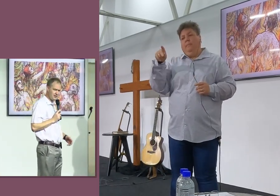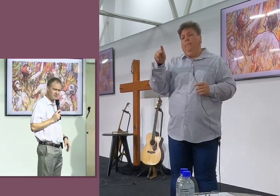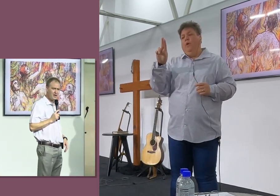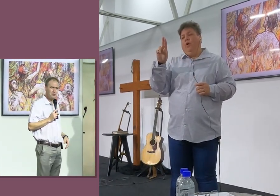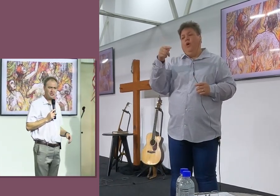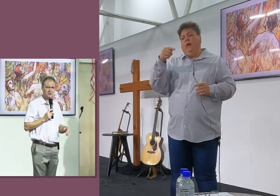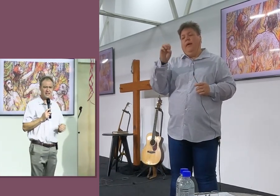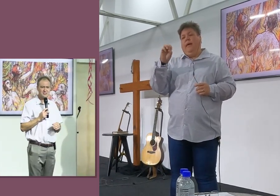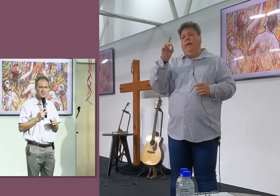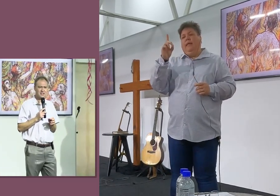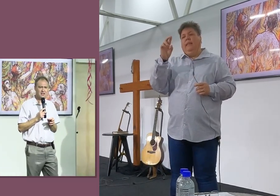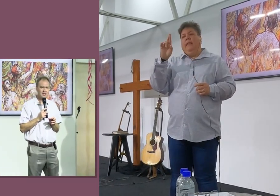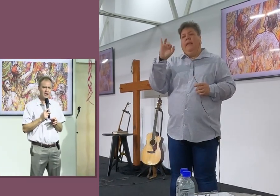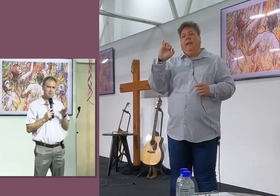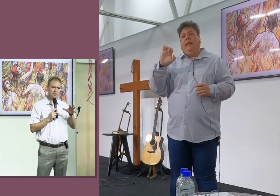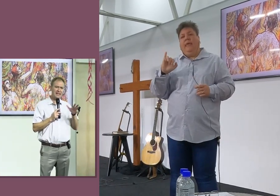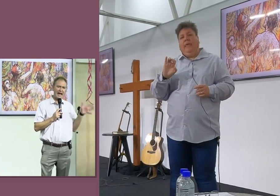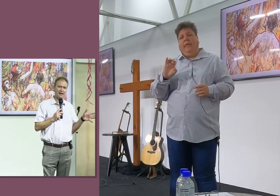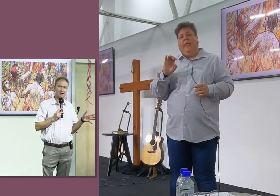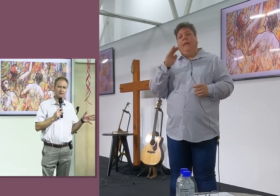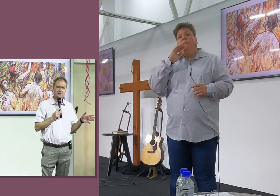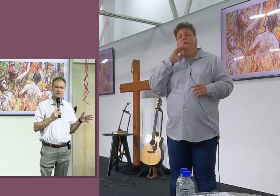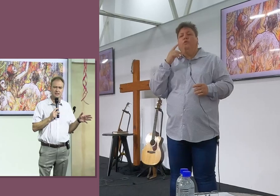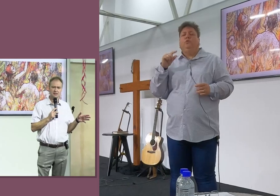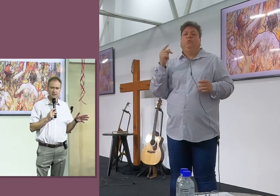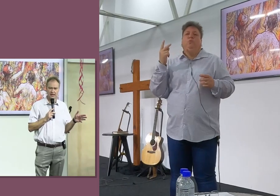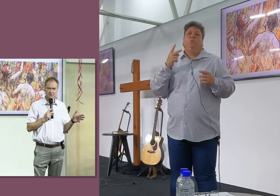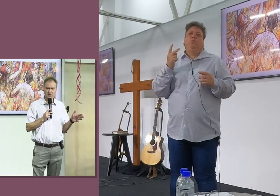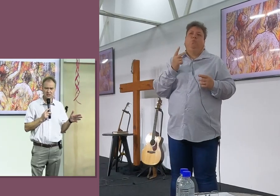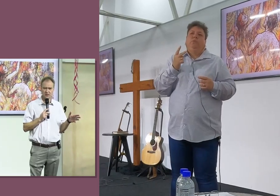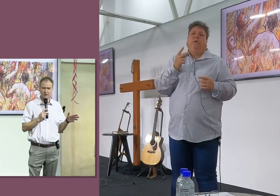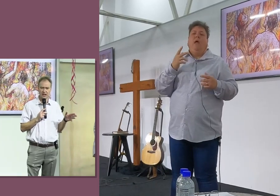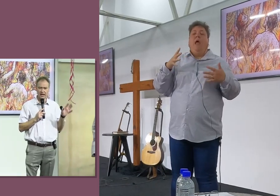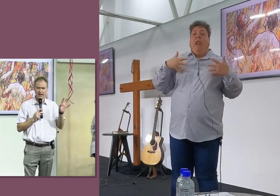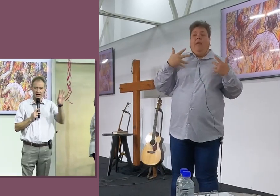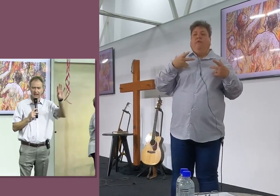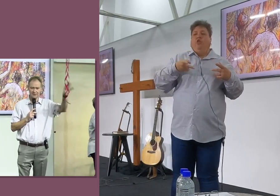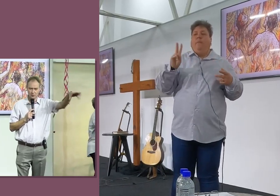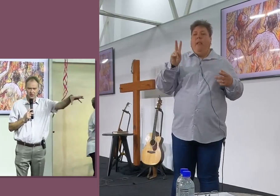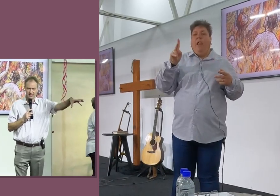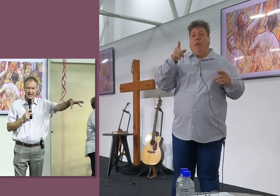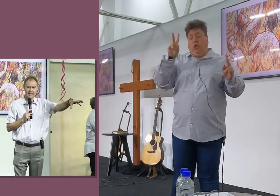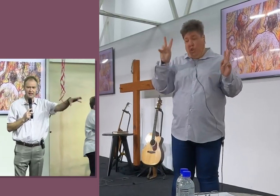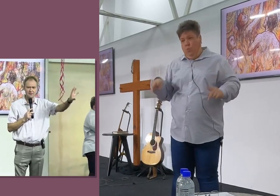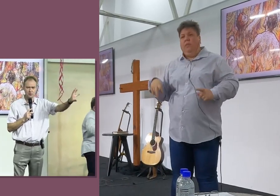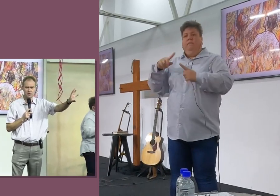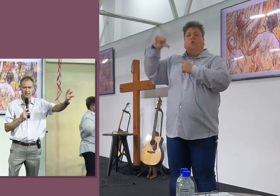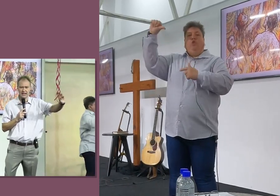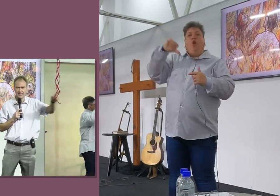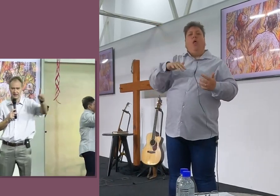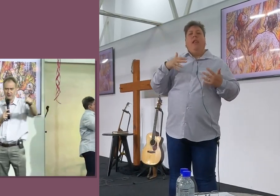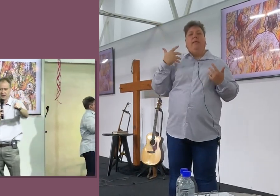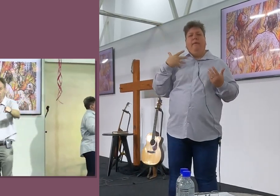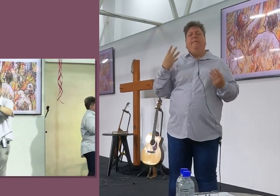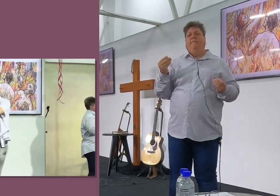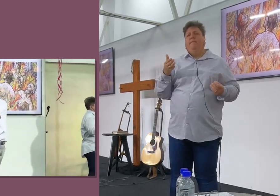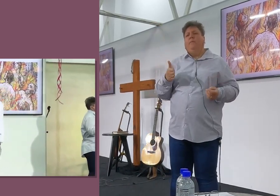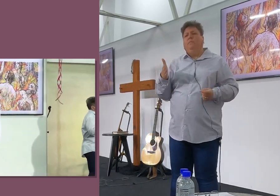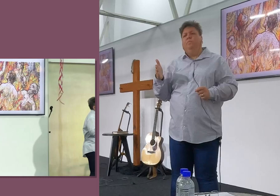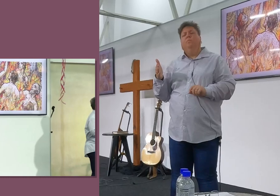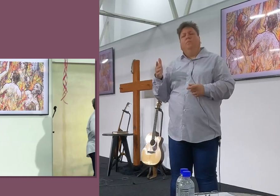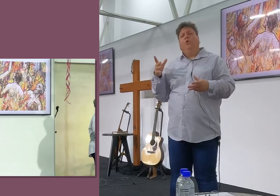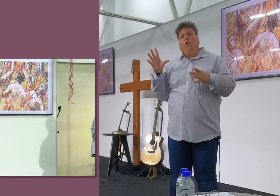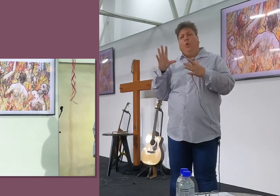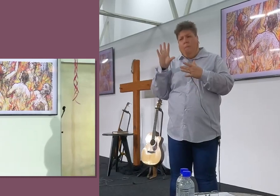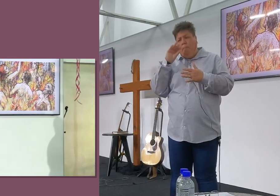Purgatrie? Purgatrie is soos een, A prehel, Dis, En het bestaan, Hulle verkondig het raarig, Hulle verkondig het raarig, vir julle luise, Hoe kom